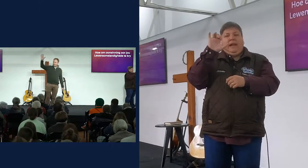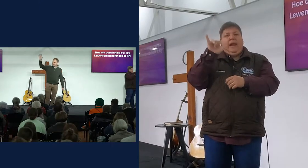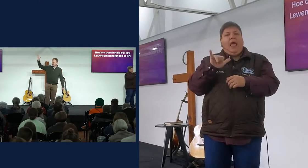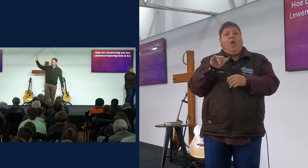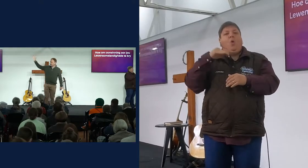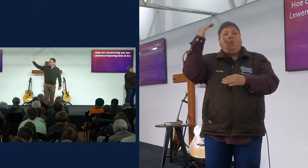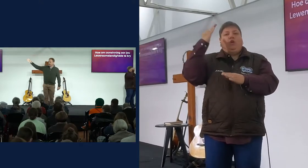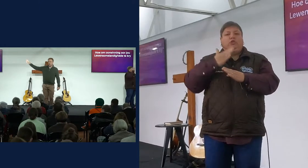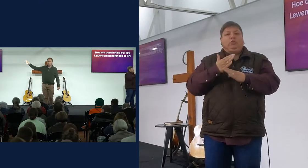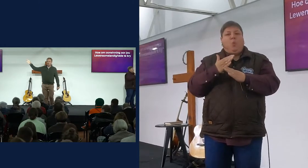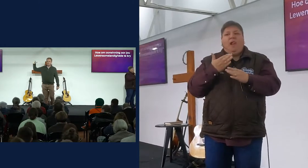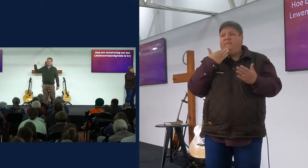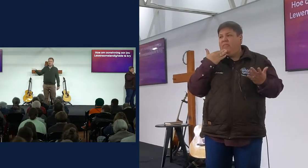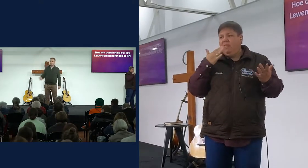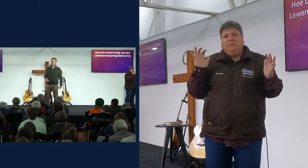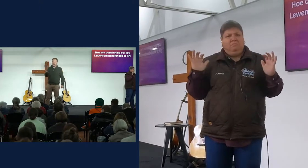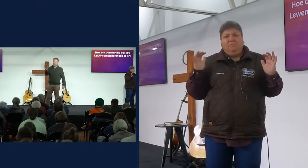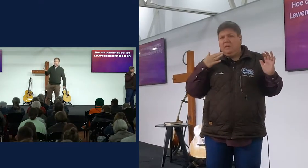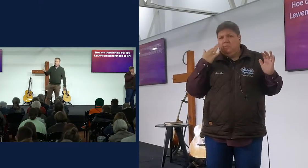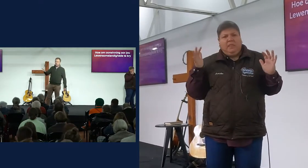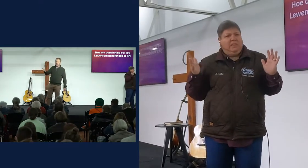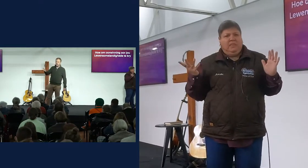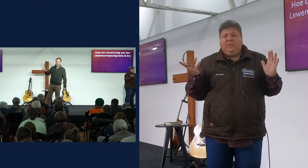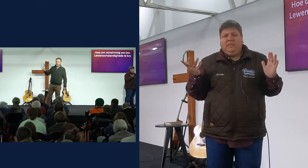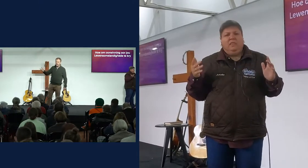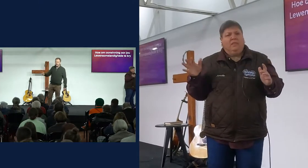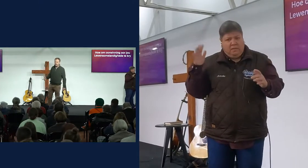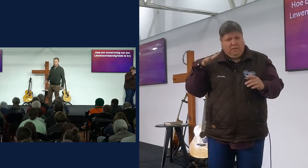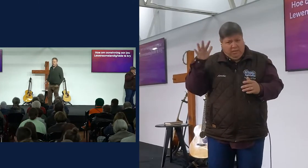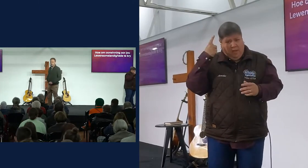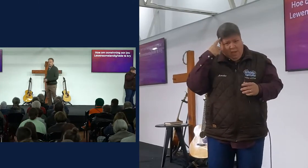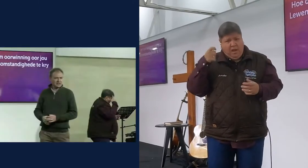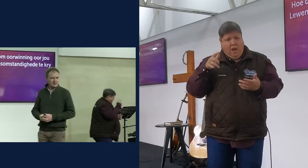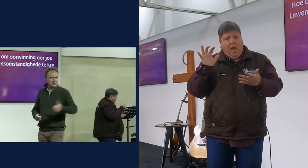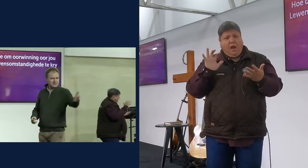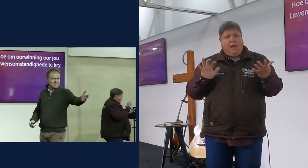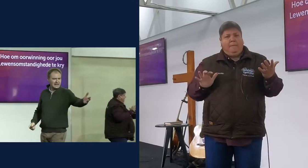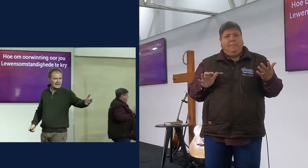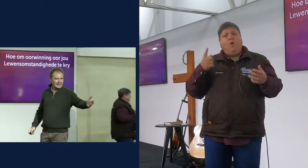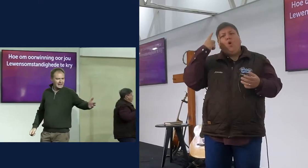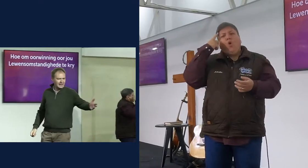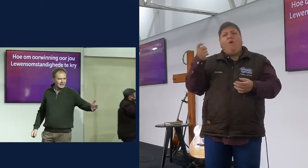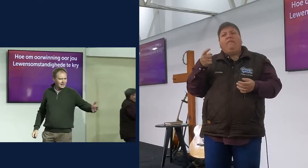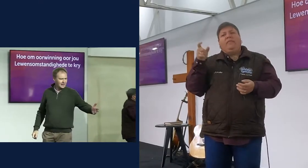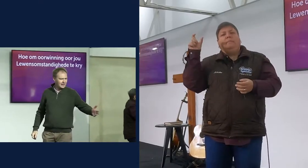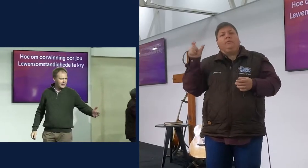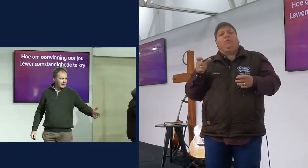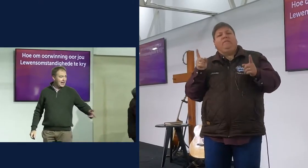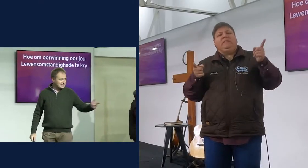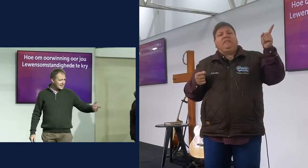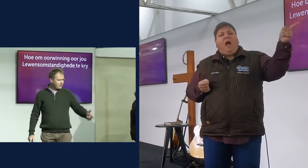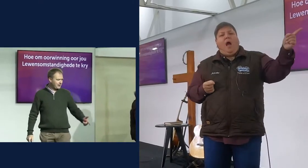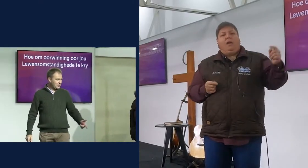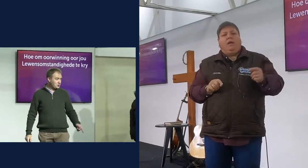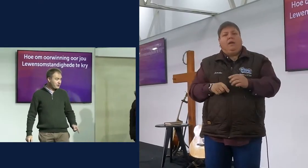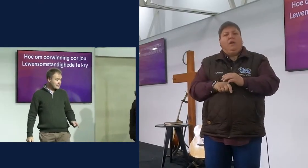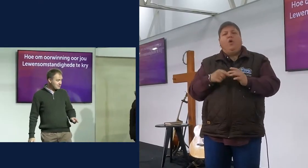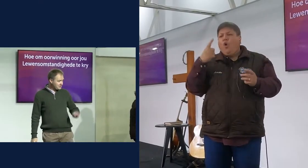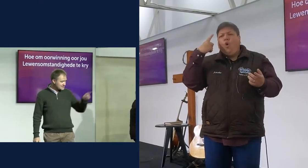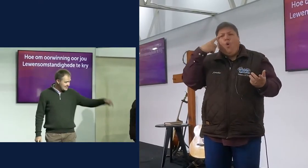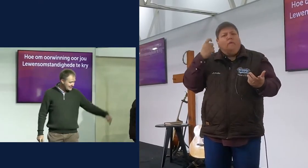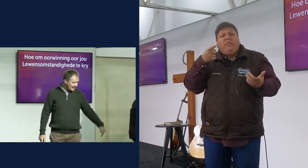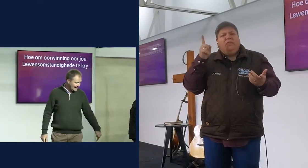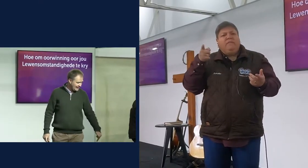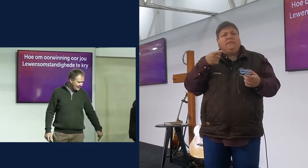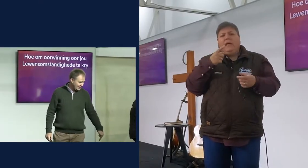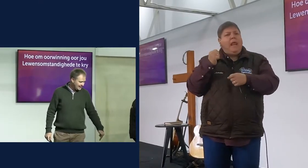is hier enige iemand, nie, ok, nie, so, jy ken ons die grapie van die Graai, jy weet, hoe weet die iemand was in Graai? Hy sê dit vir jou, hoe weet die